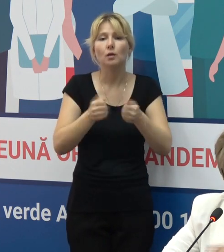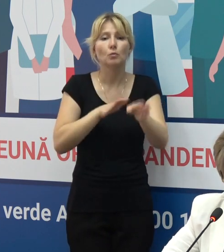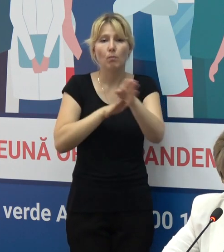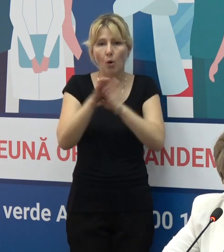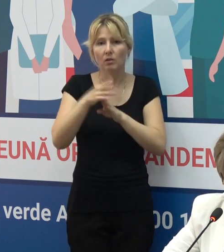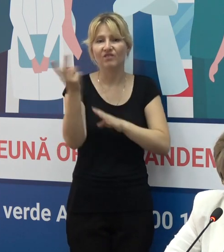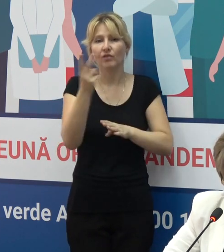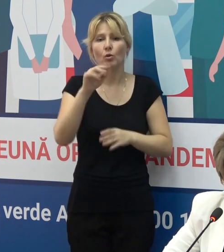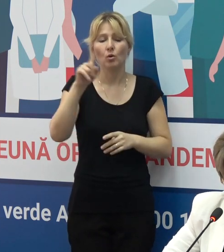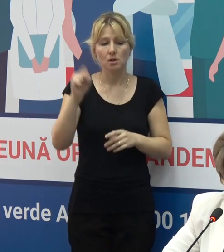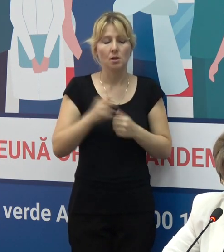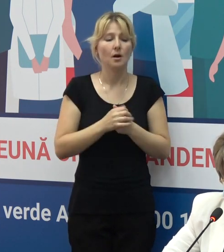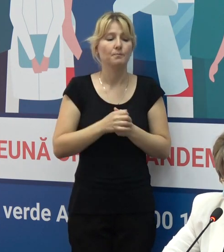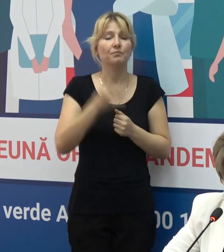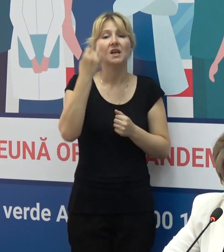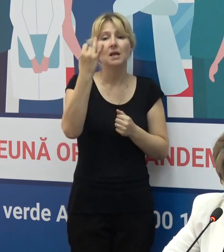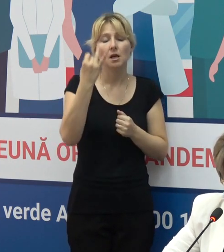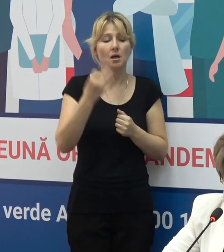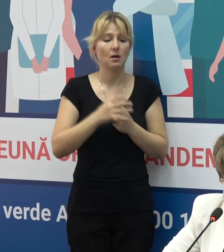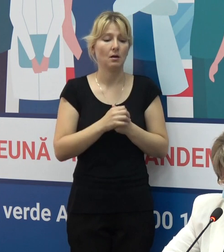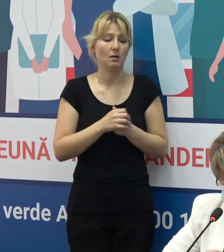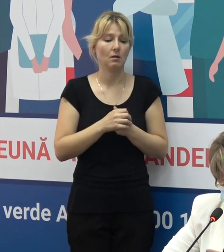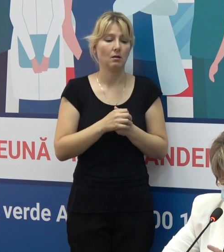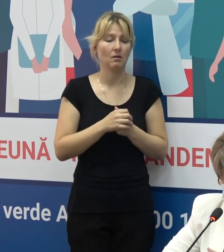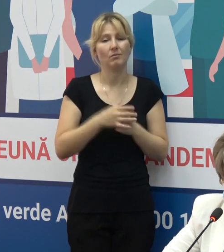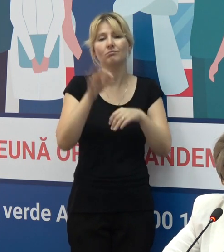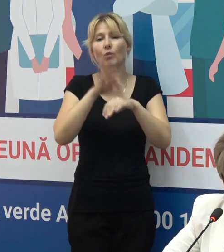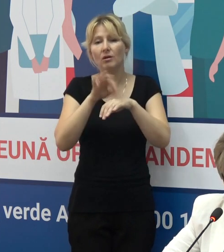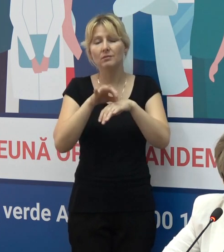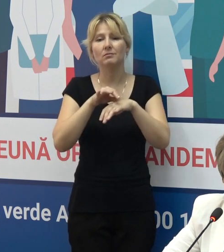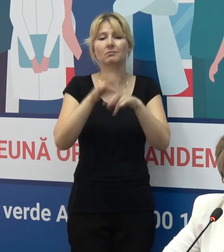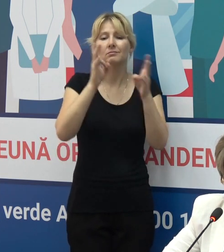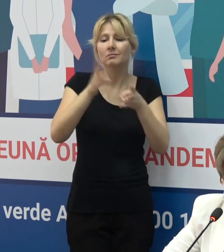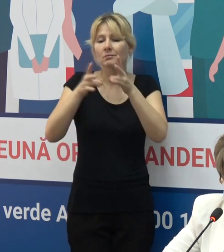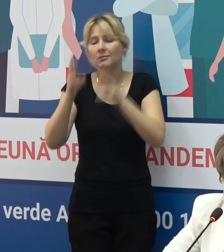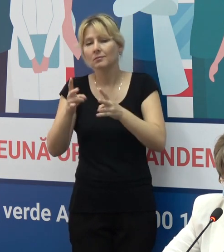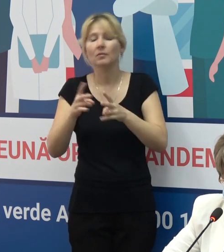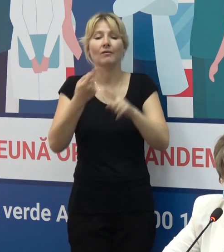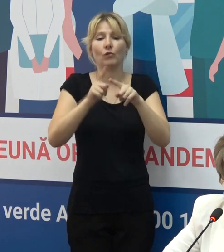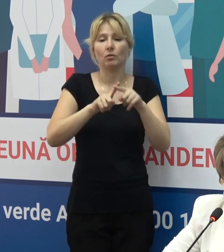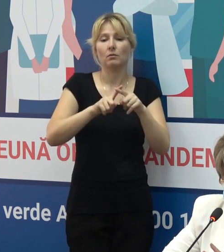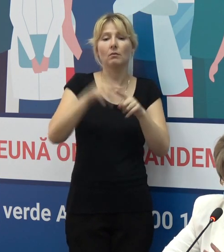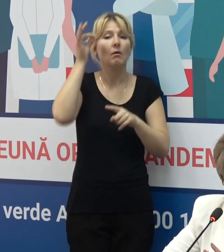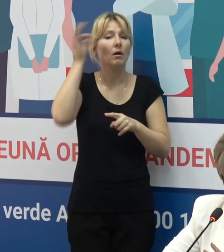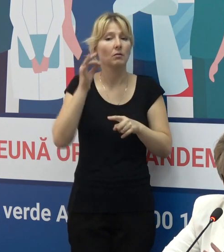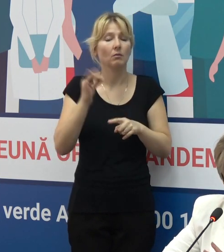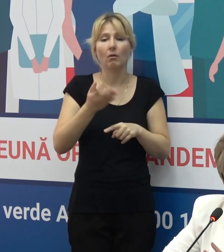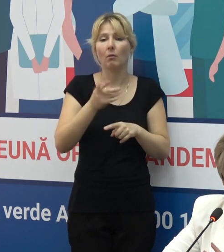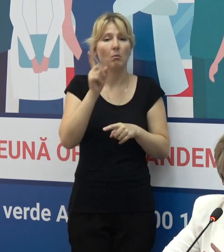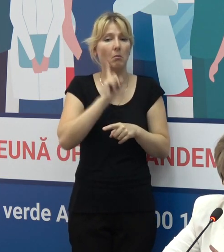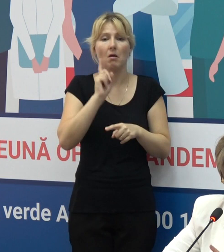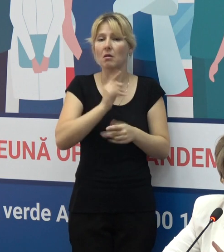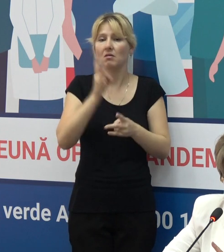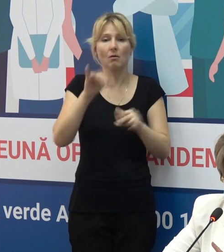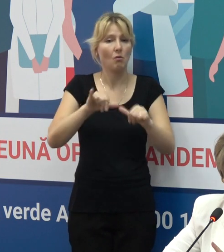complet vaccinați și incidența maladiei COVID-19 în această țară nu este în